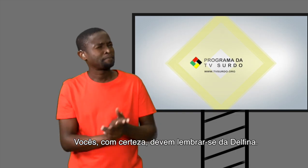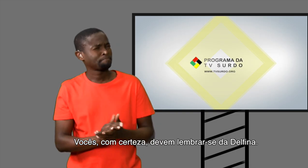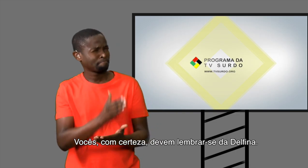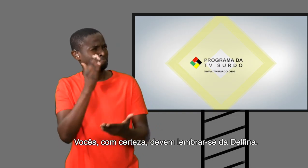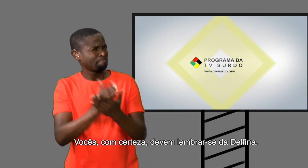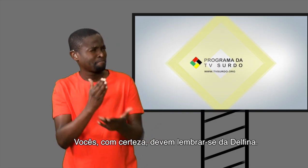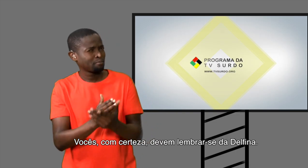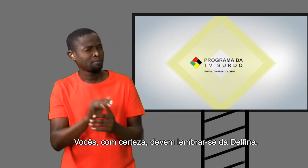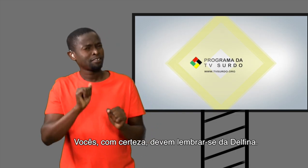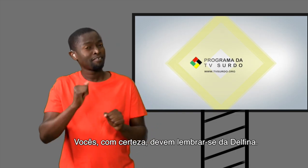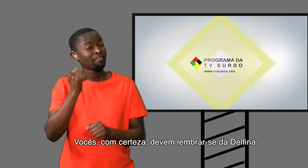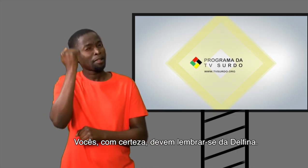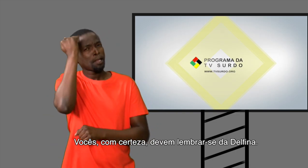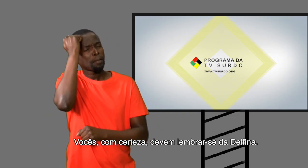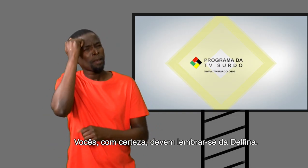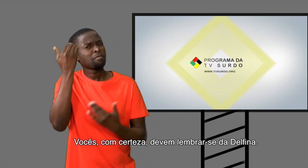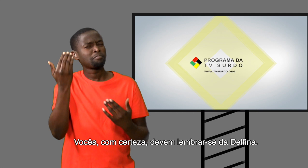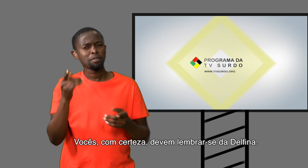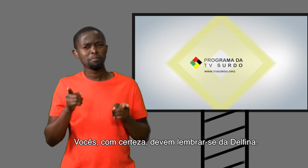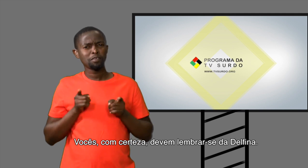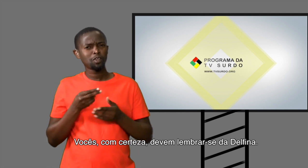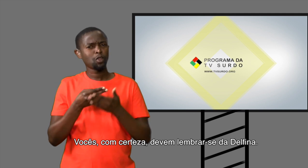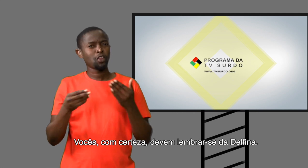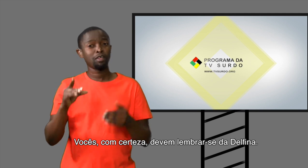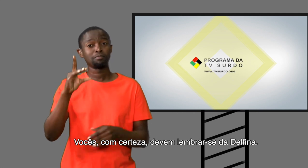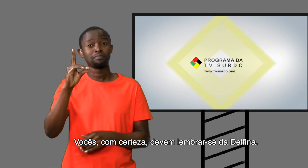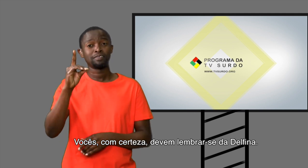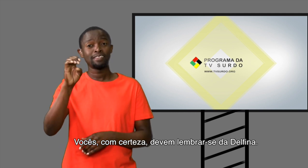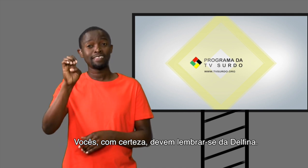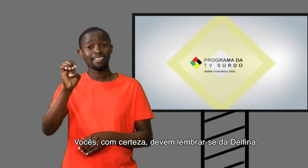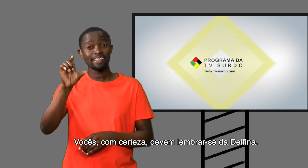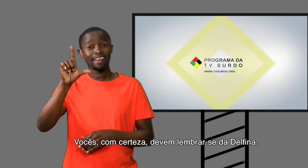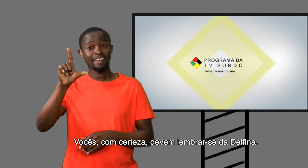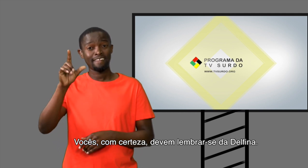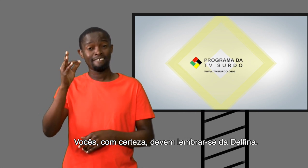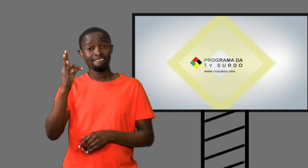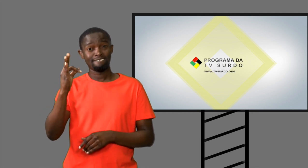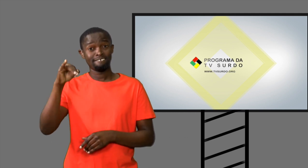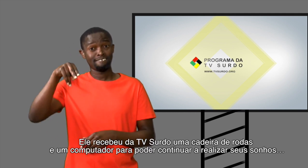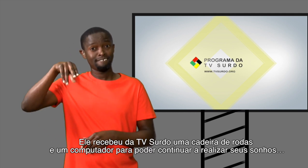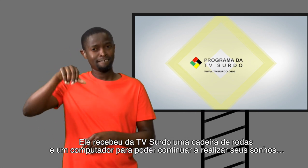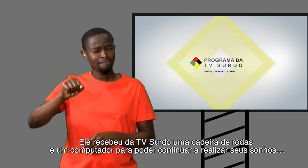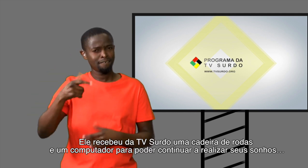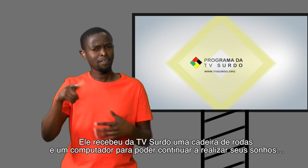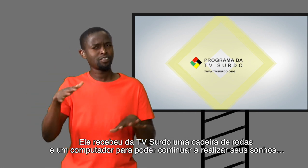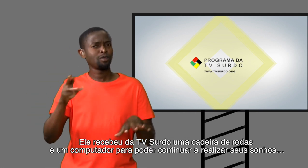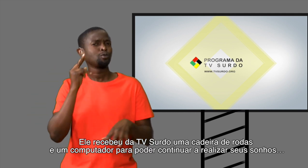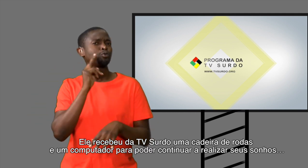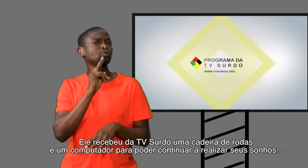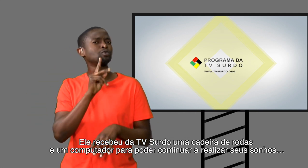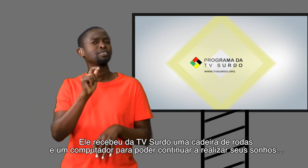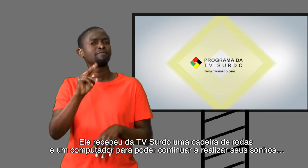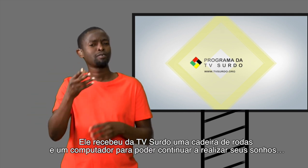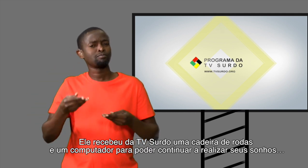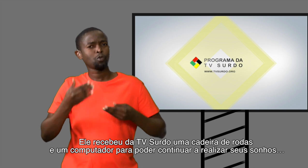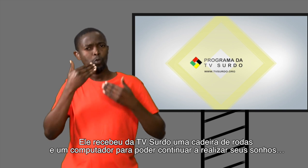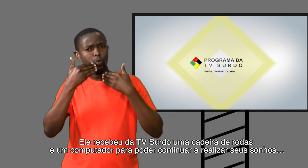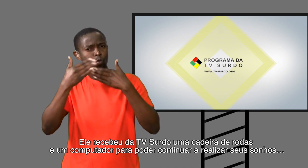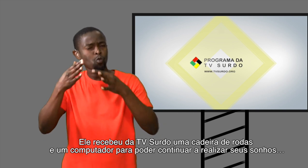Vocês, com certeza, devem lembrar-se da Delfina. Ela recebeu da TV Surdo uma